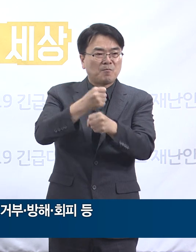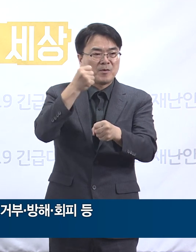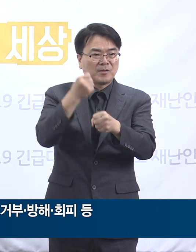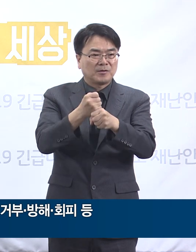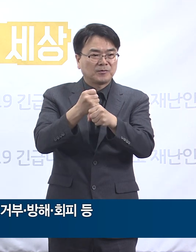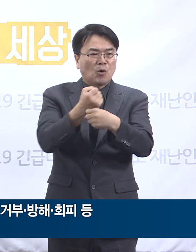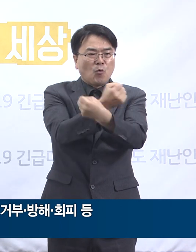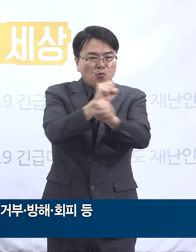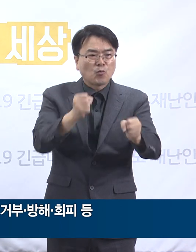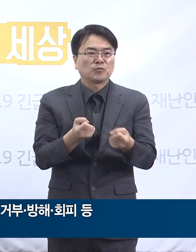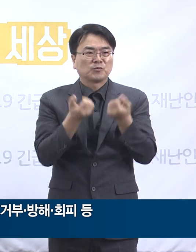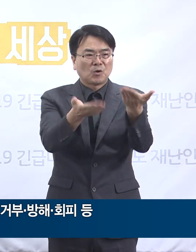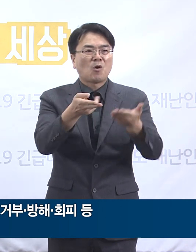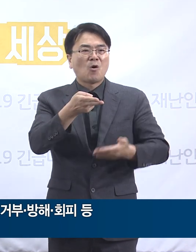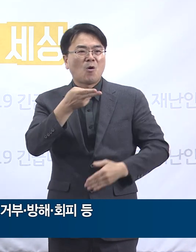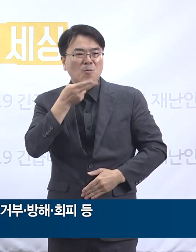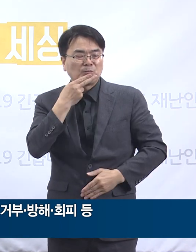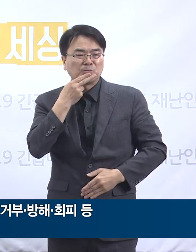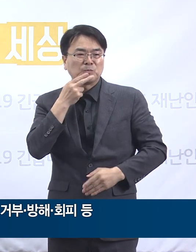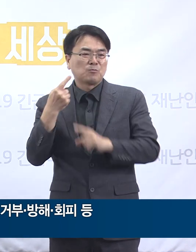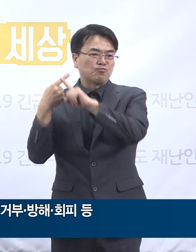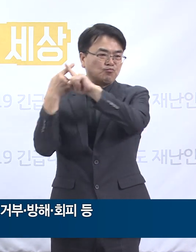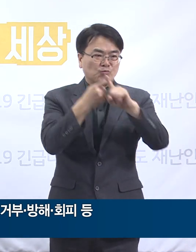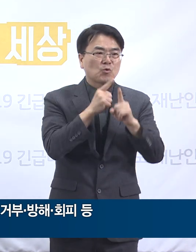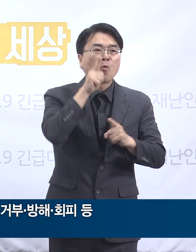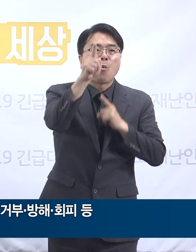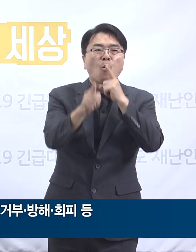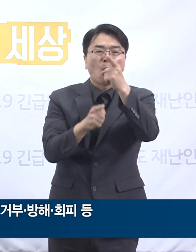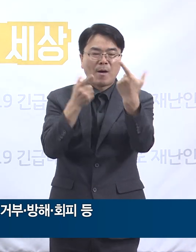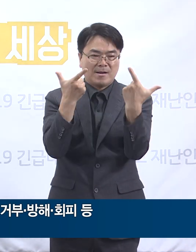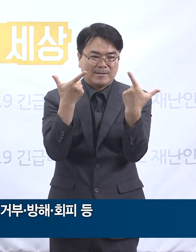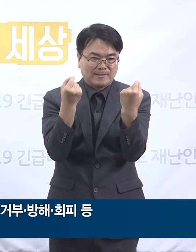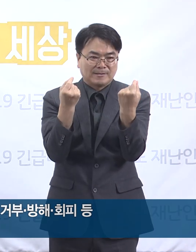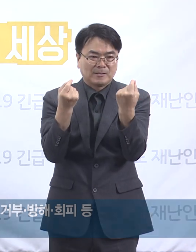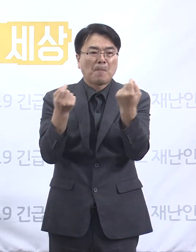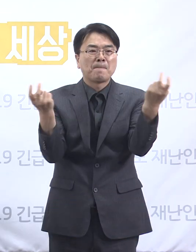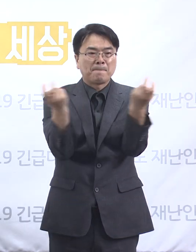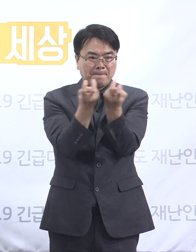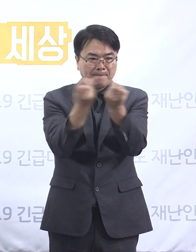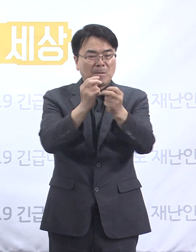원칙을 적용, 고발 등 강력한 행정조치로 엄정 대응하겠습니다.